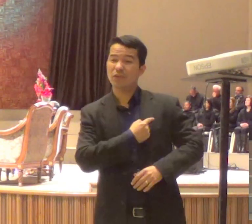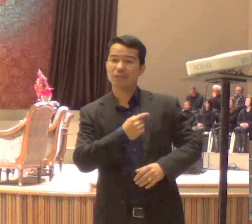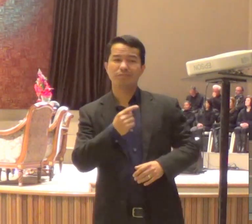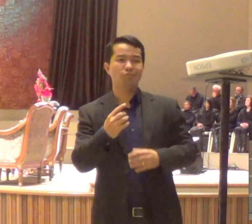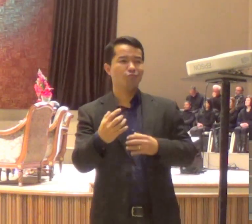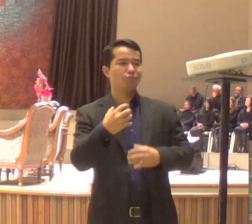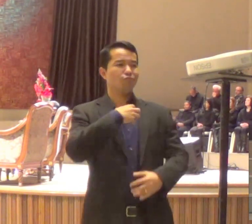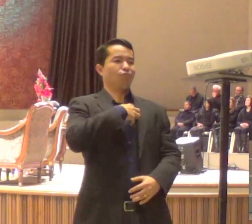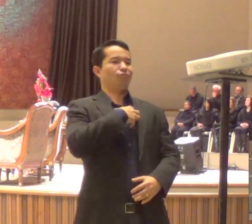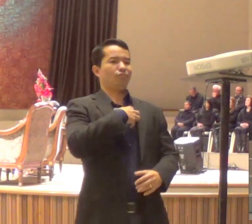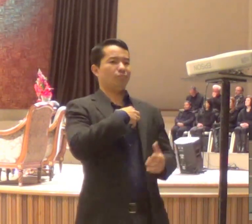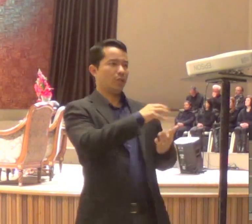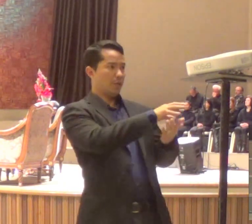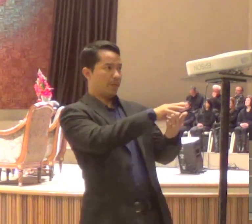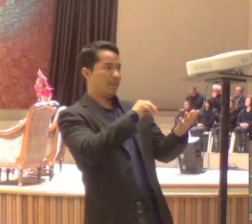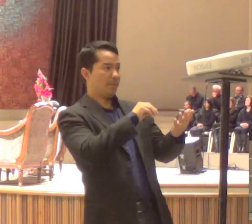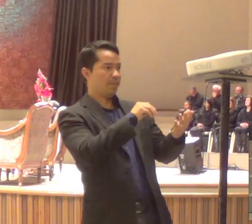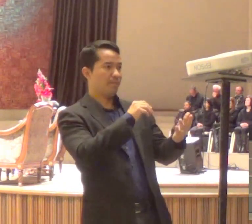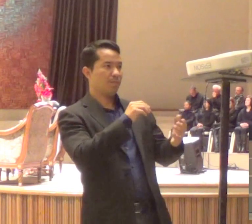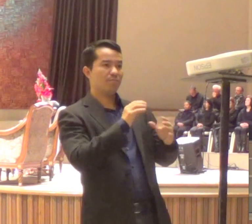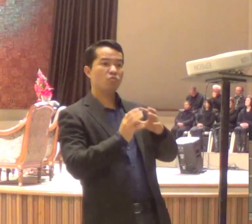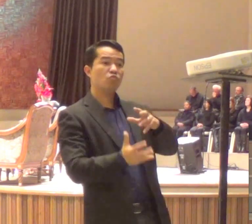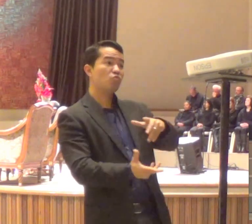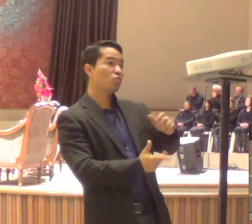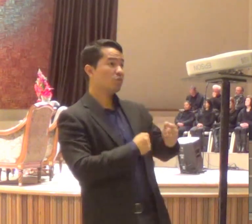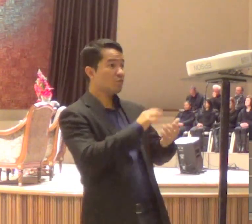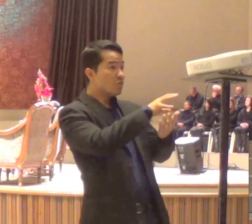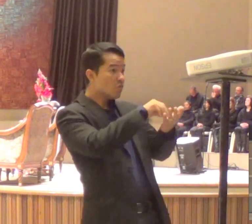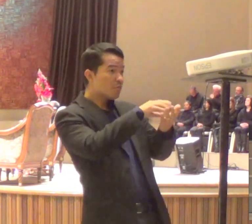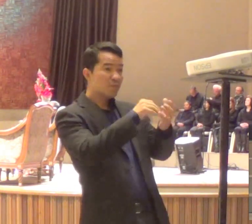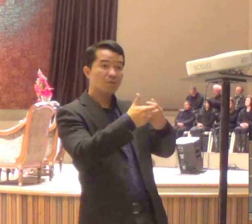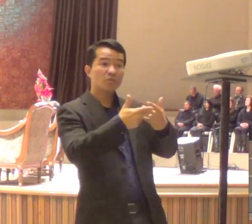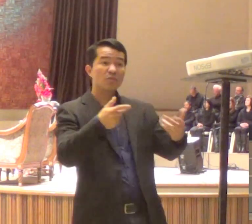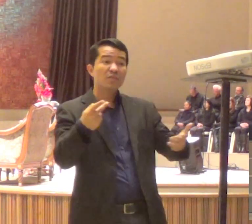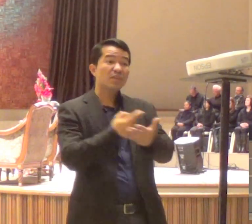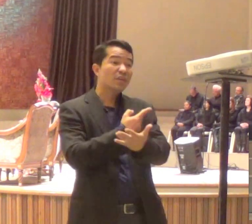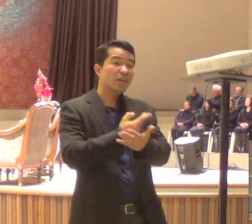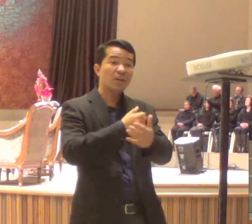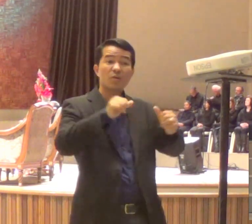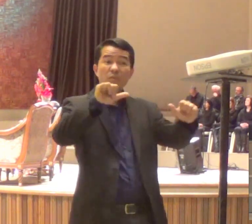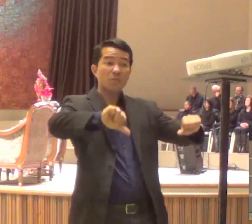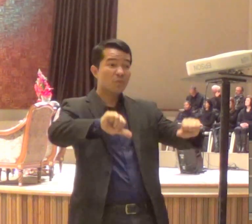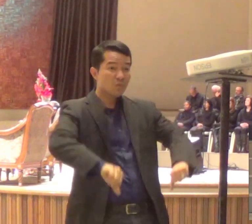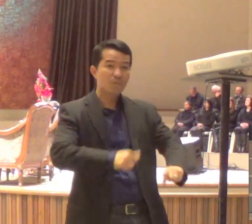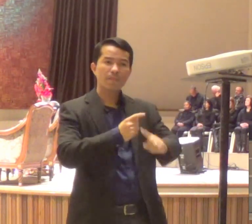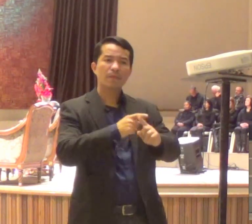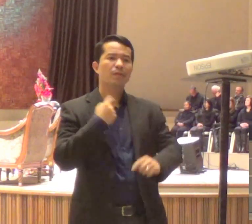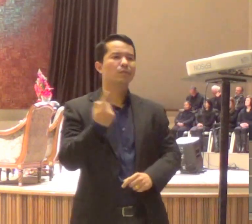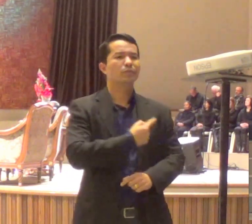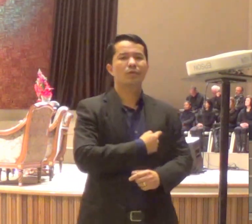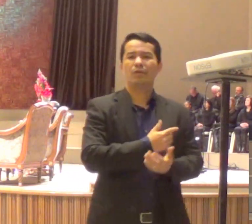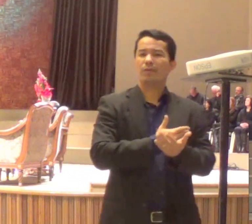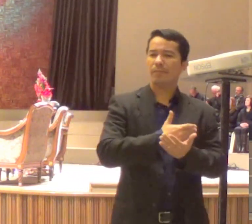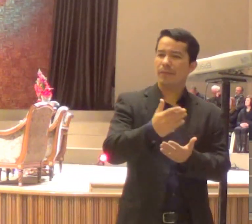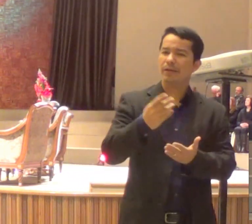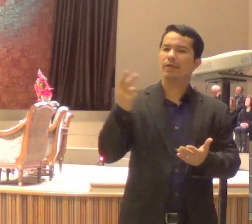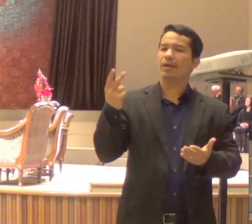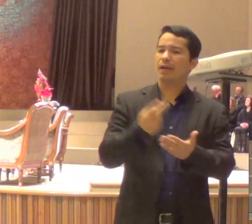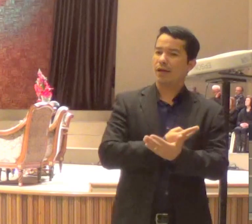filosofia, do jeito de viver nessa terra, estão intermeados, nosso